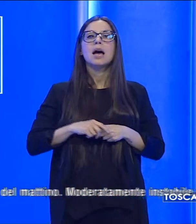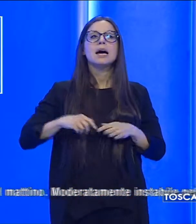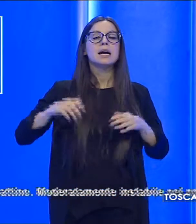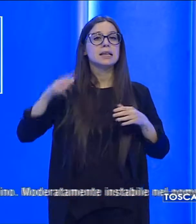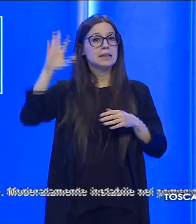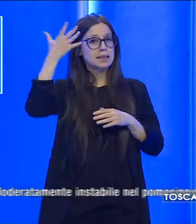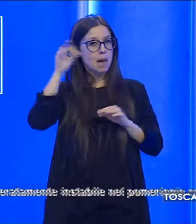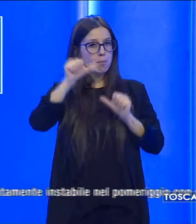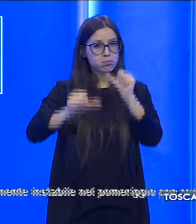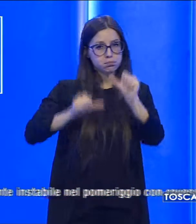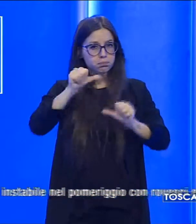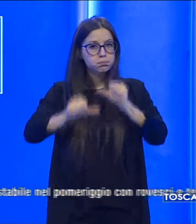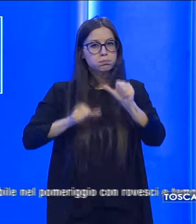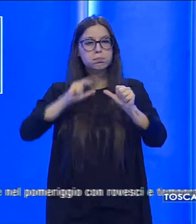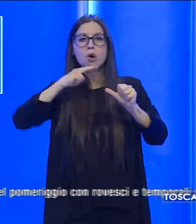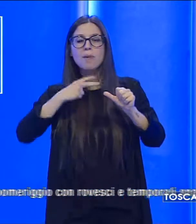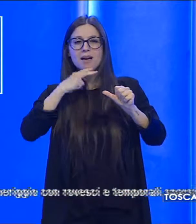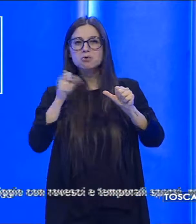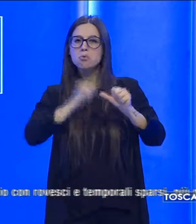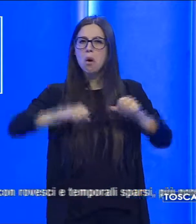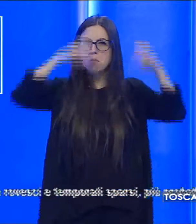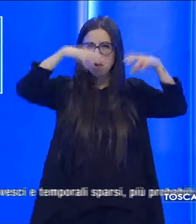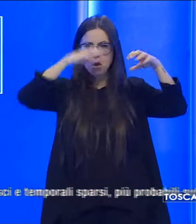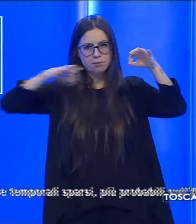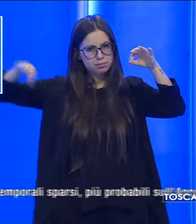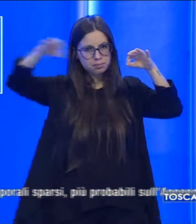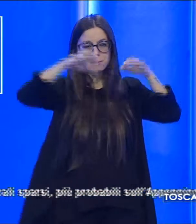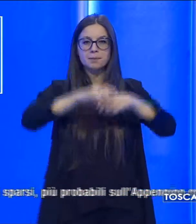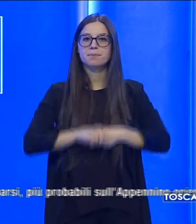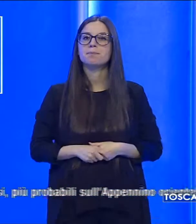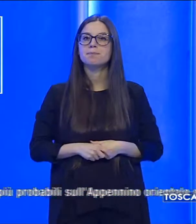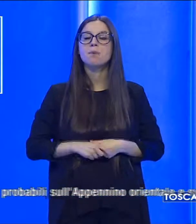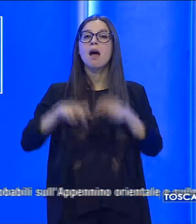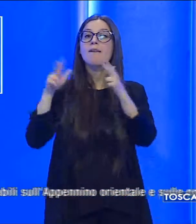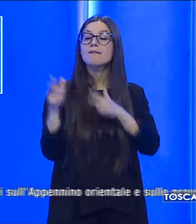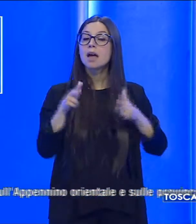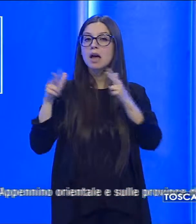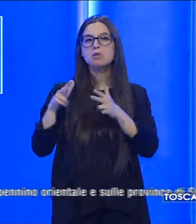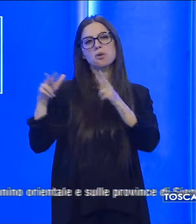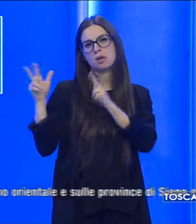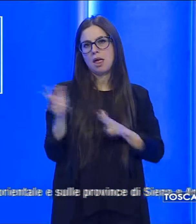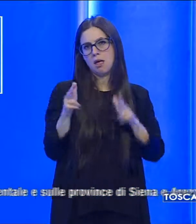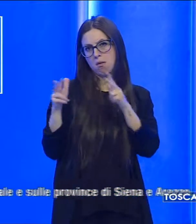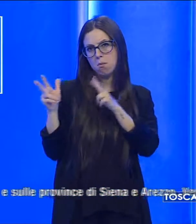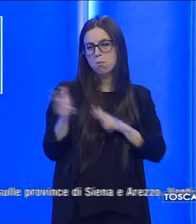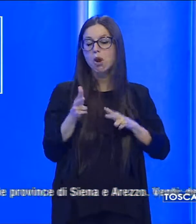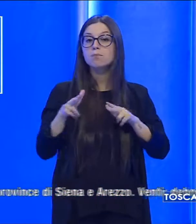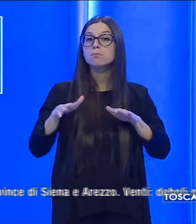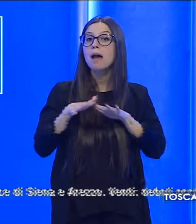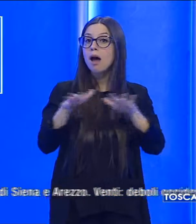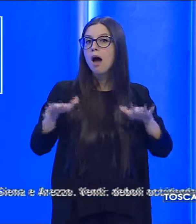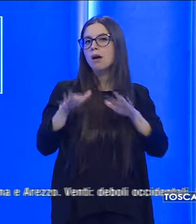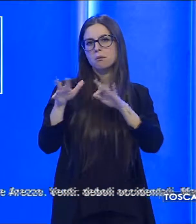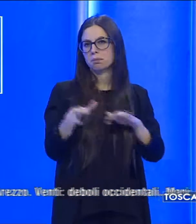con rovesci e temporali sparsi. Per quanto riguarda i venti sono deboli, i mari